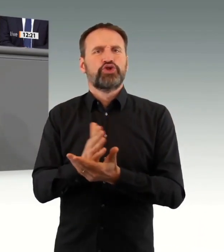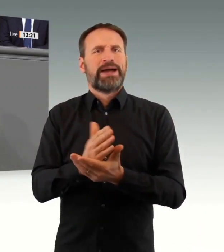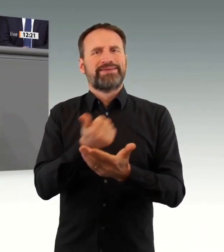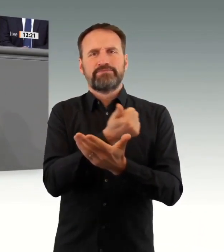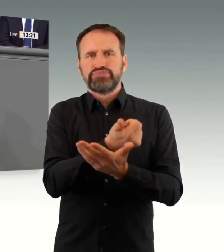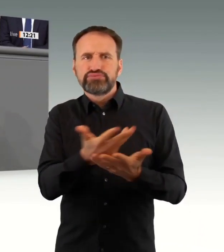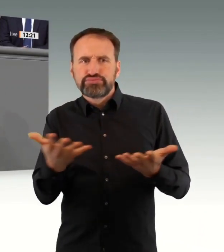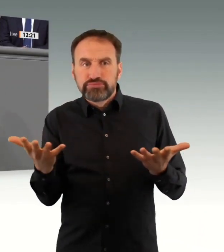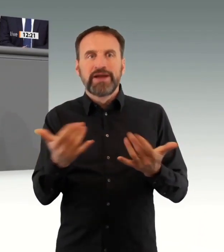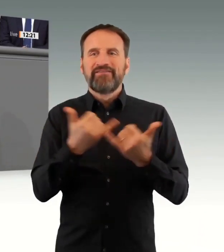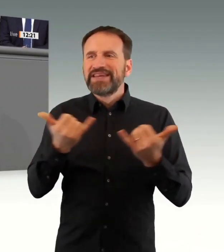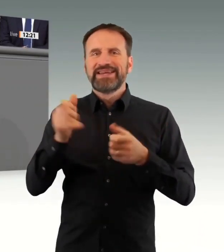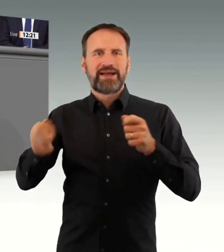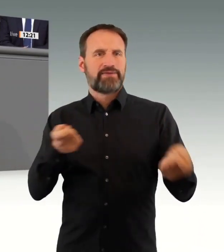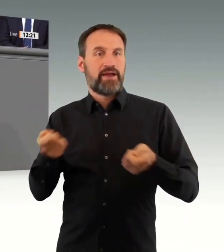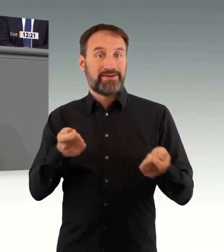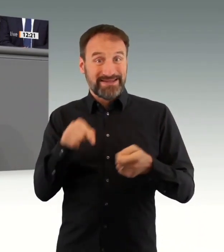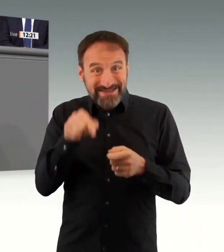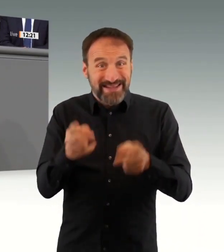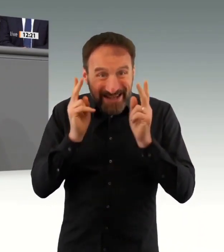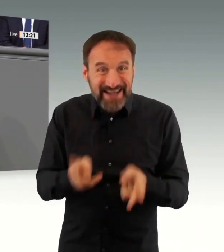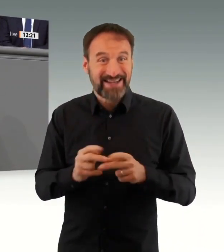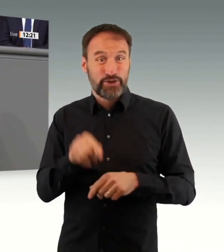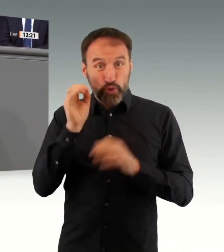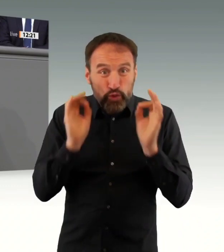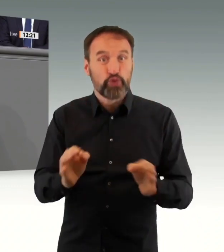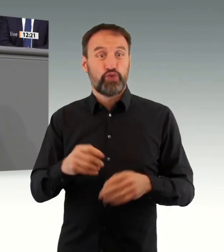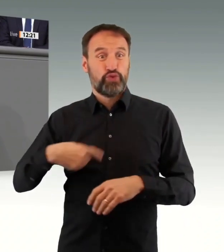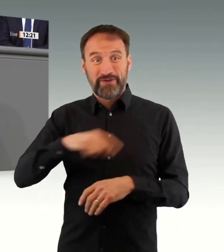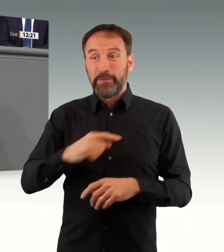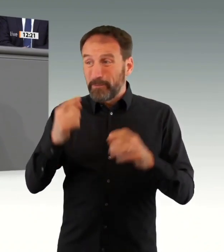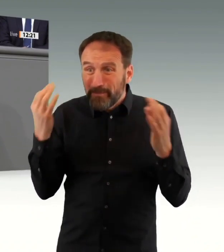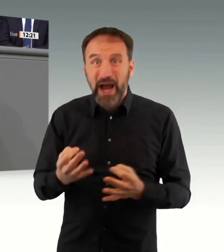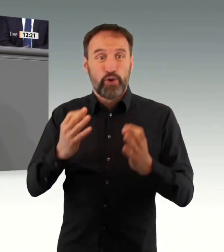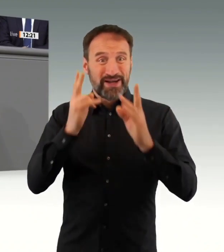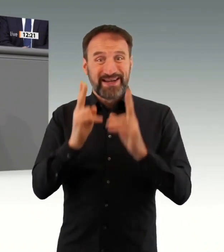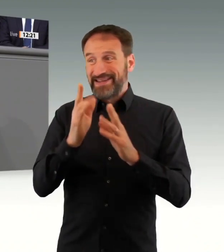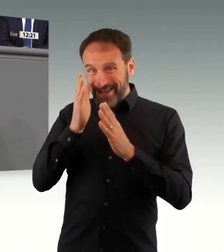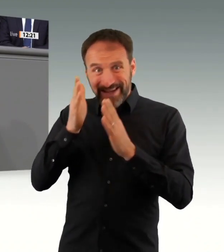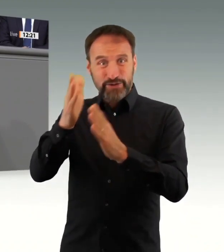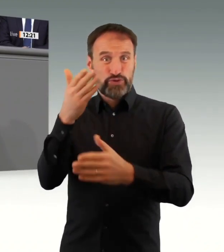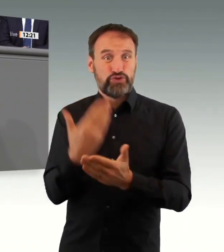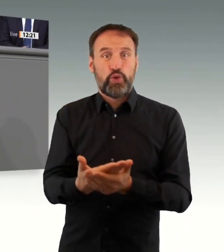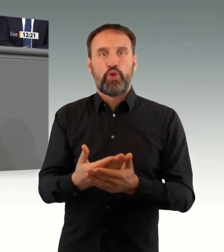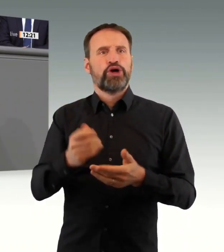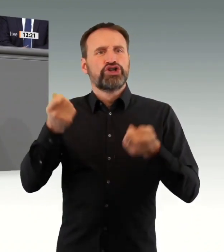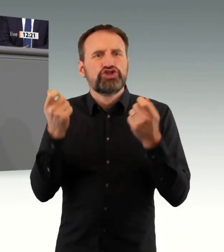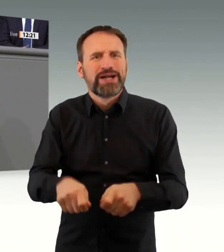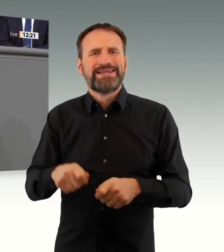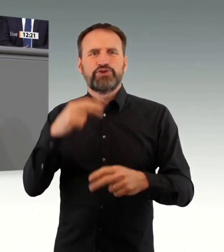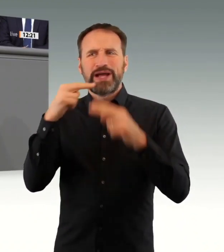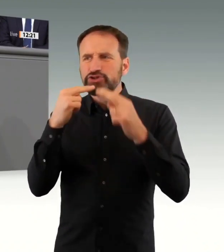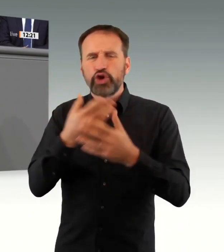Fristen hier setzen. Ihr Gesetz läuft im Grundsatz bis zum 19. März. Dann vieles weitere, was Sie an